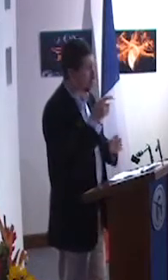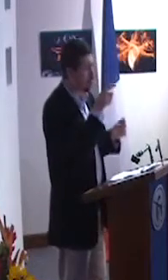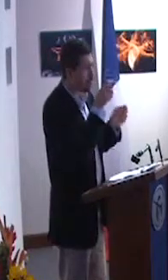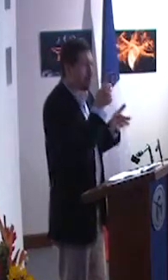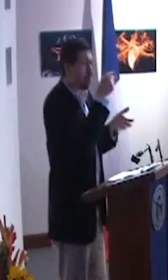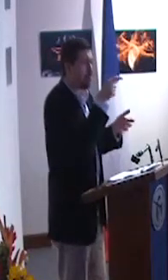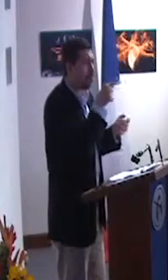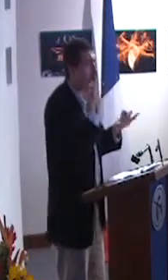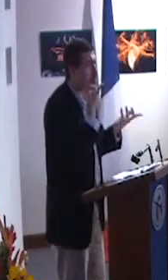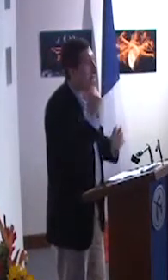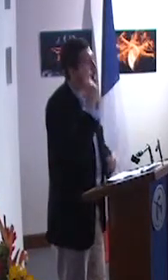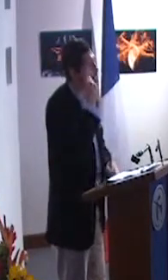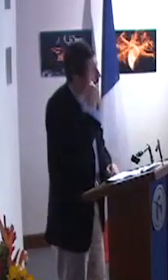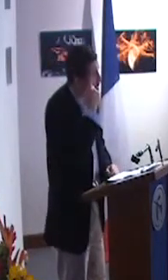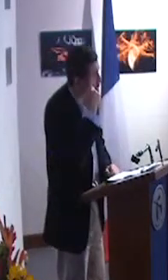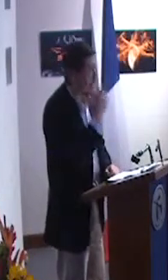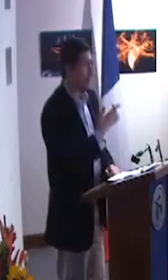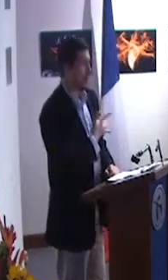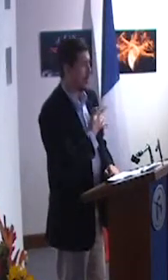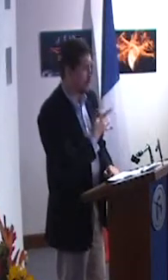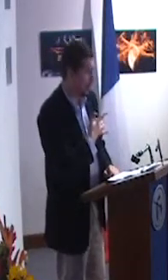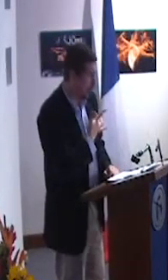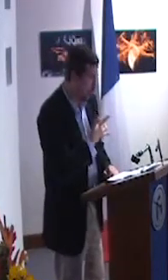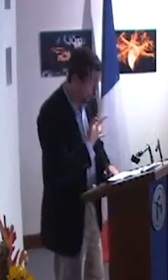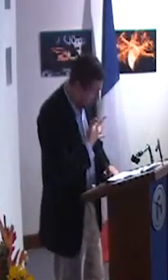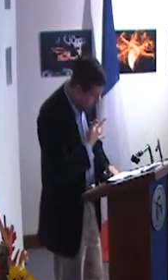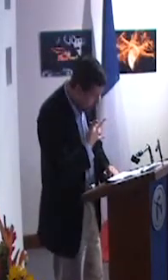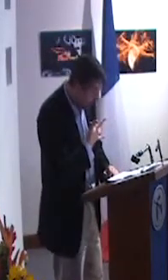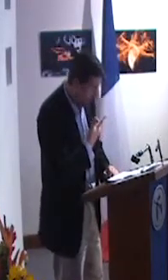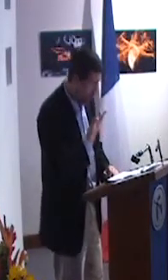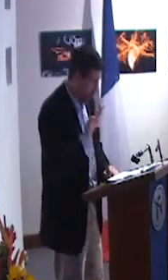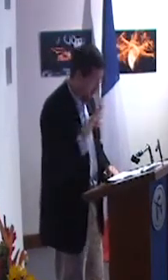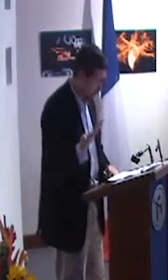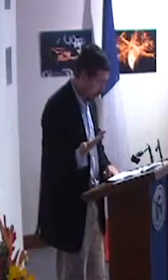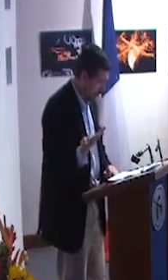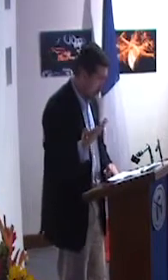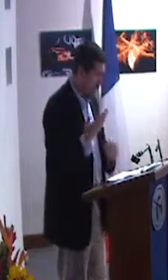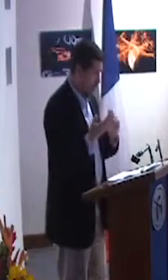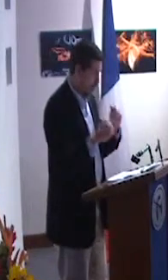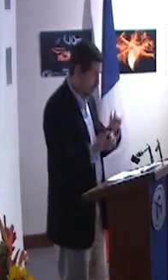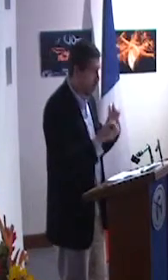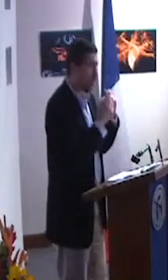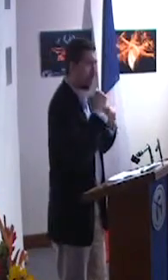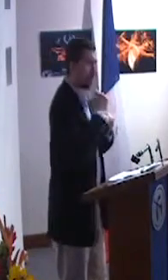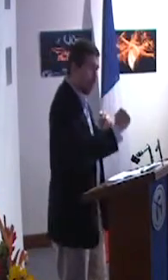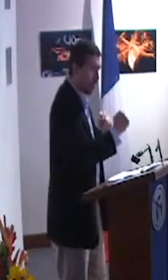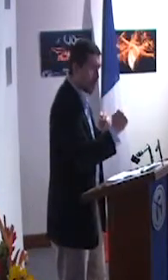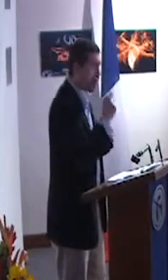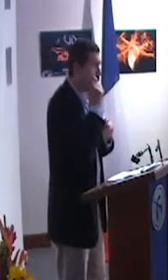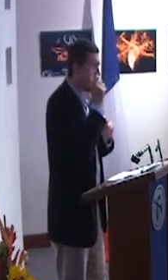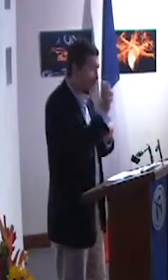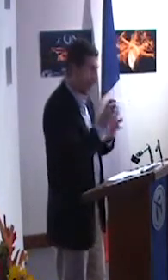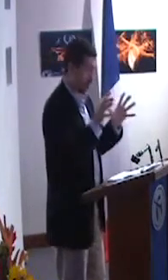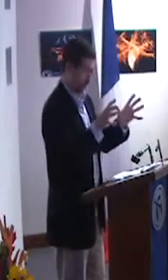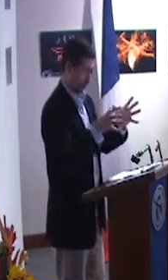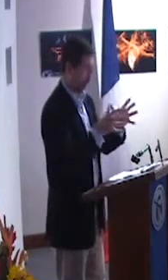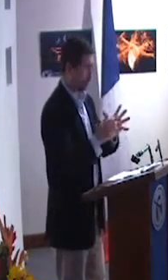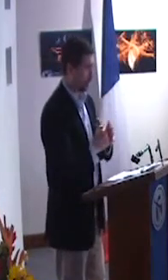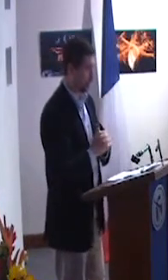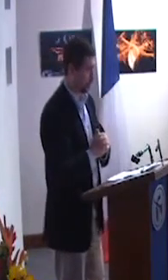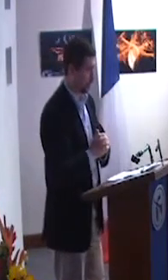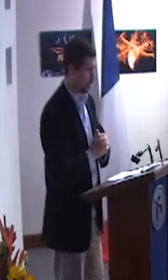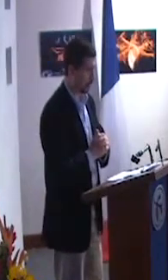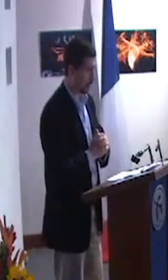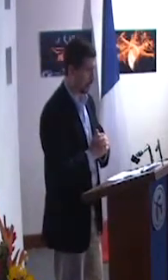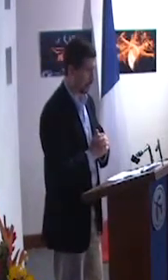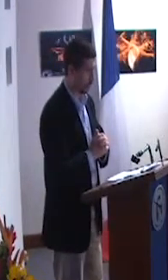Sin embargo, este apoyo es para sensibilizar a las personas y darles